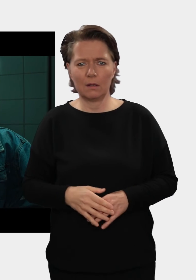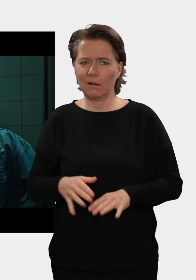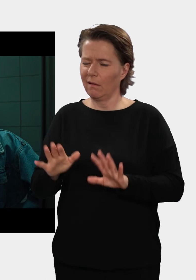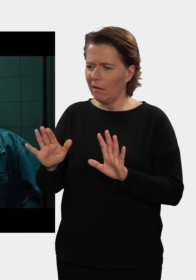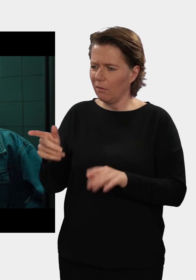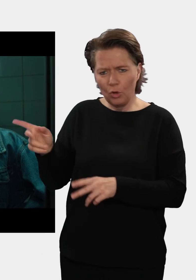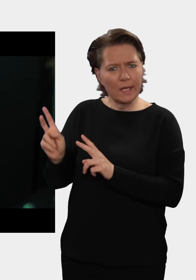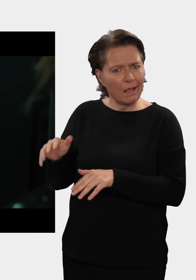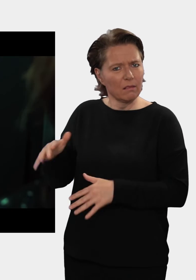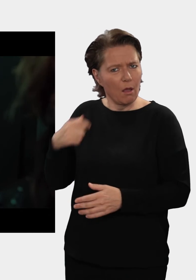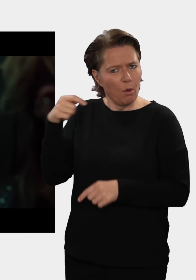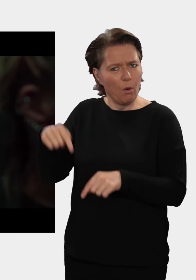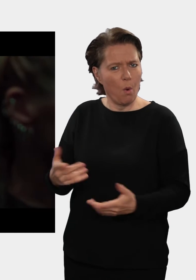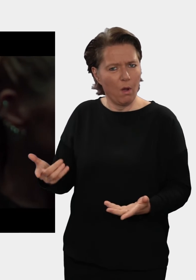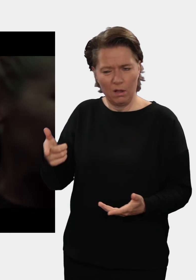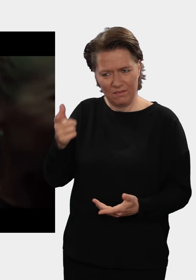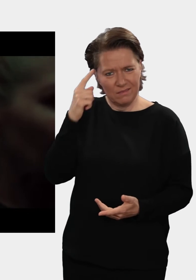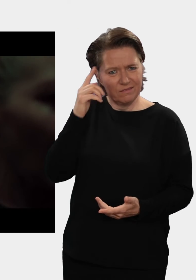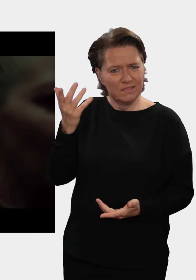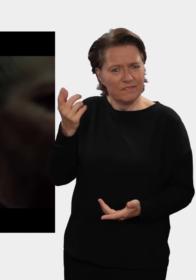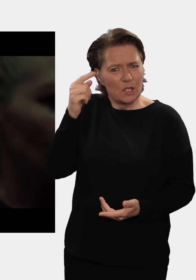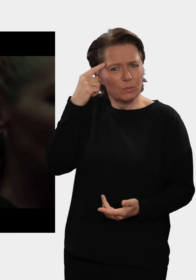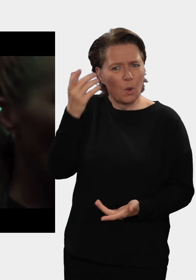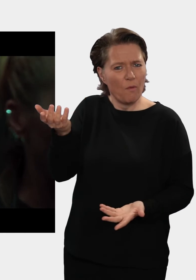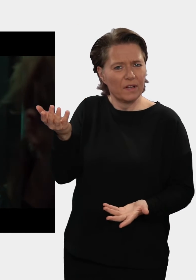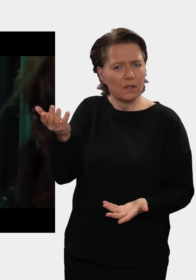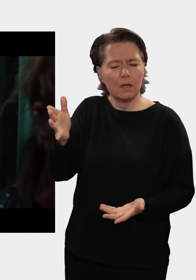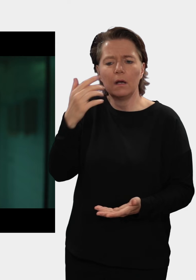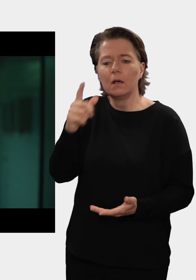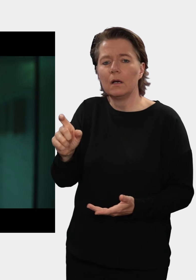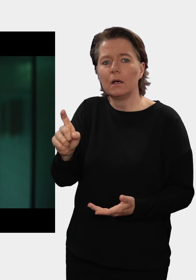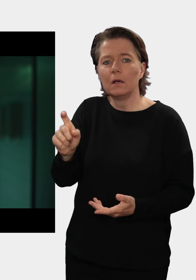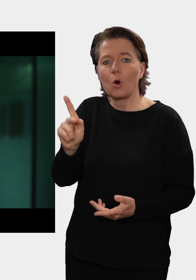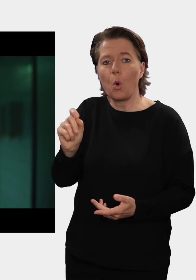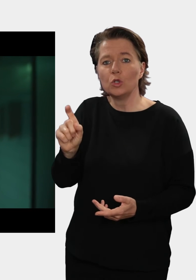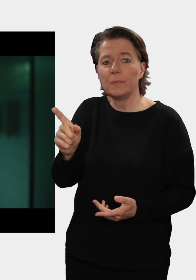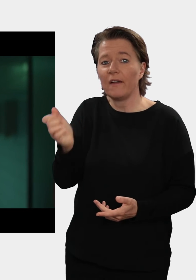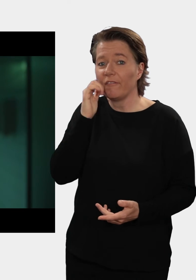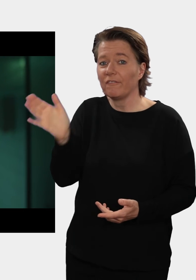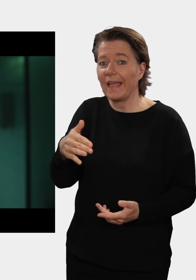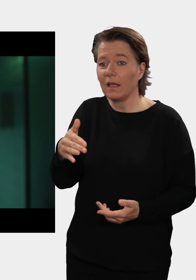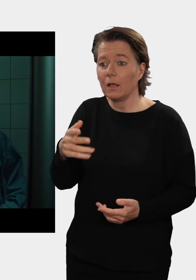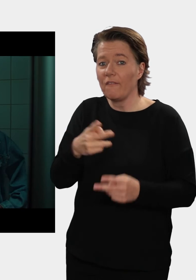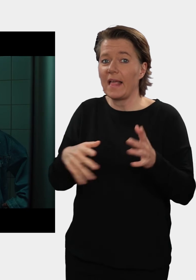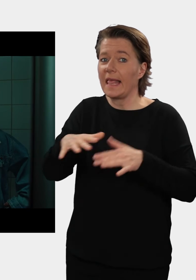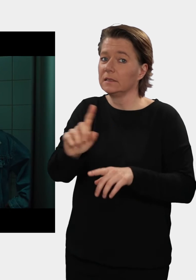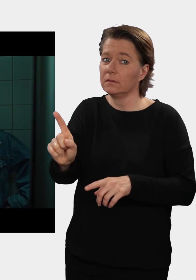Sie hat ja wohl das Recht, hier aufs Klo zu gehen. Wie seid ihr denn drauf? Und du packst jetzt ganz schnell dein K.O.-Spree weg, bevor noch jemand verletzt wird.